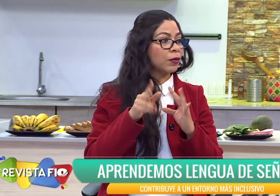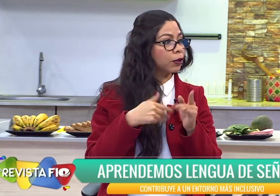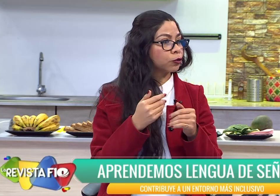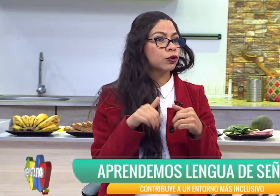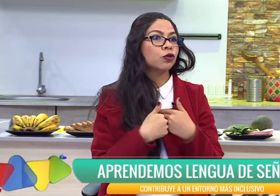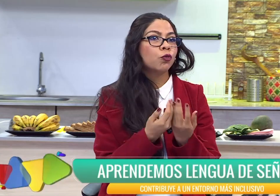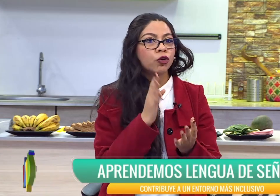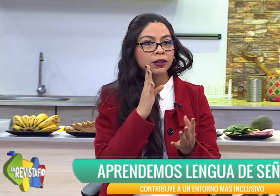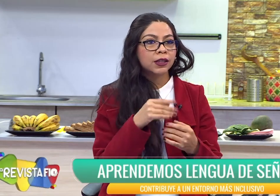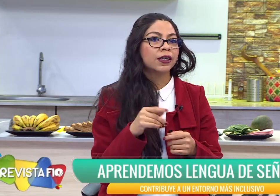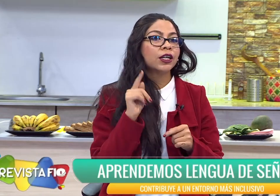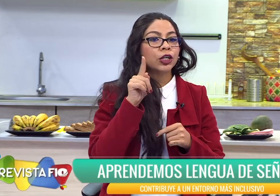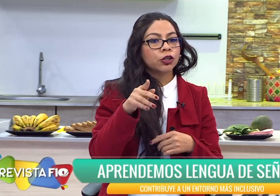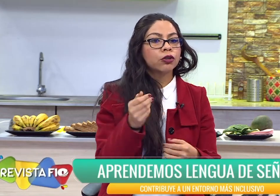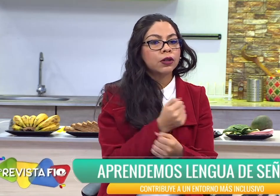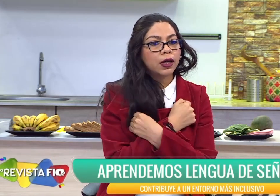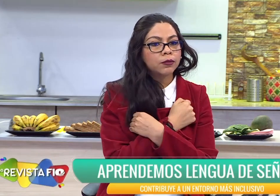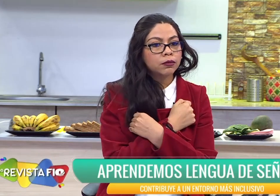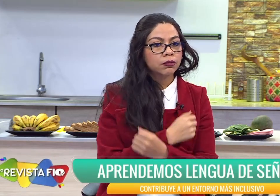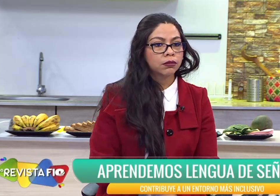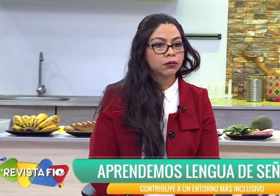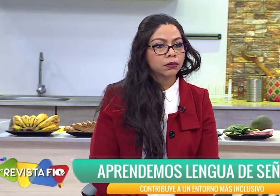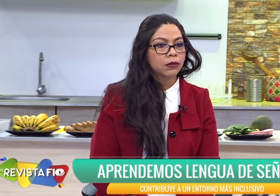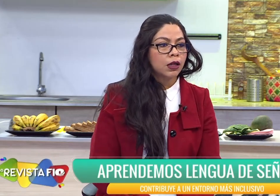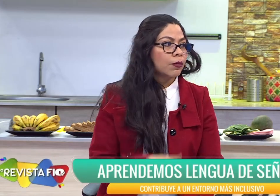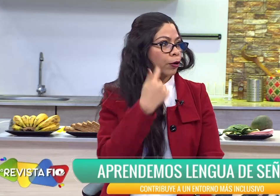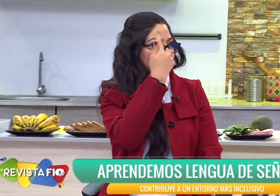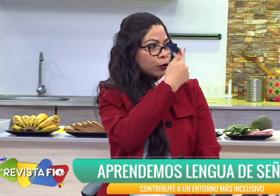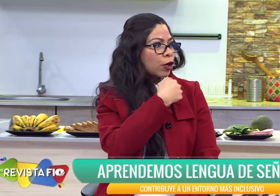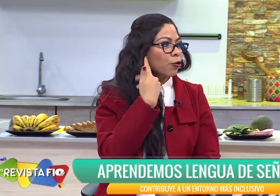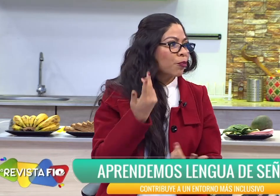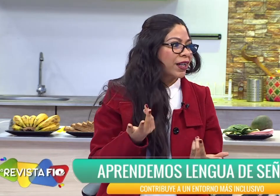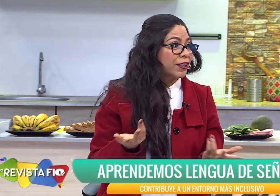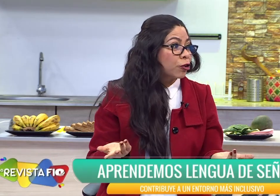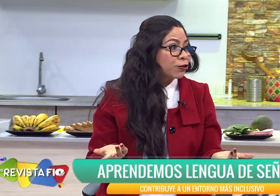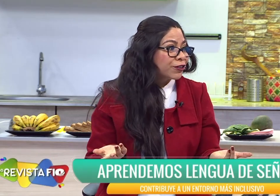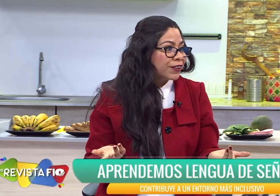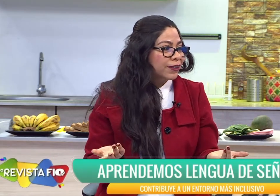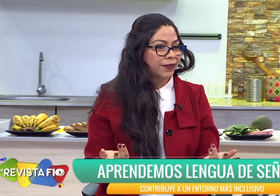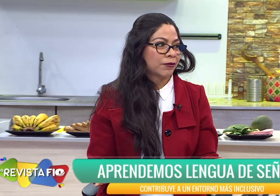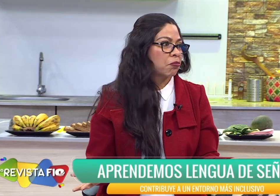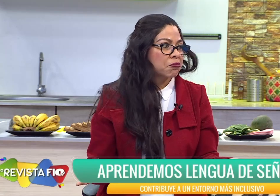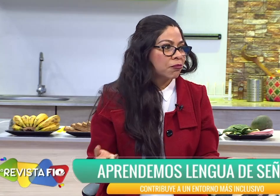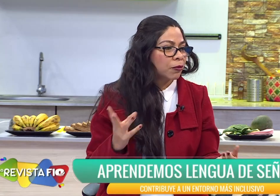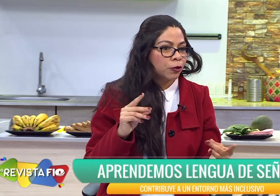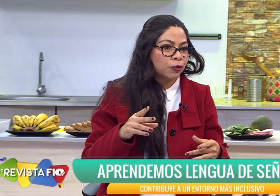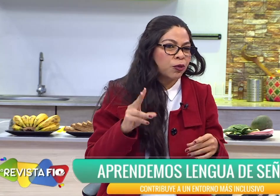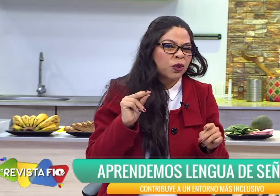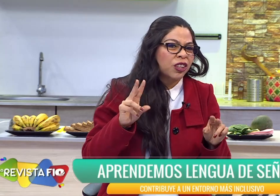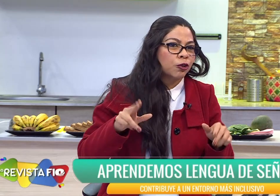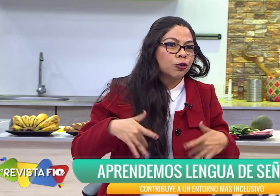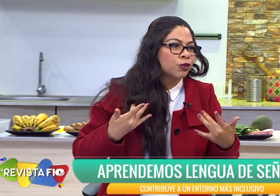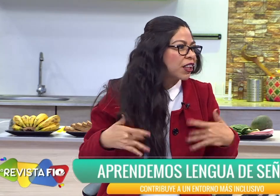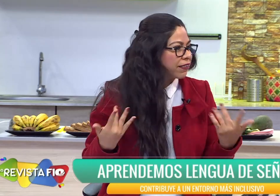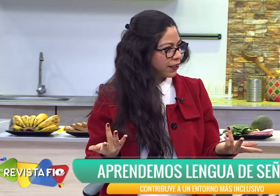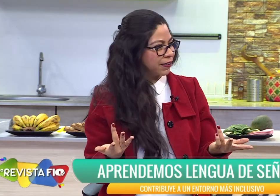manos. Es como decir, yo te amo. Pero si no acompaña el rostro, no es como que no lo sientes. Entonces,